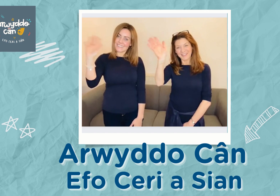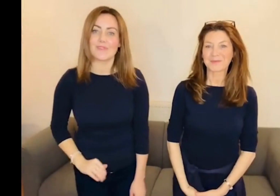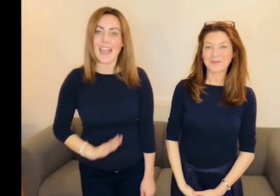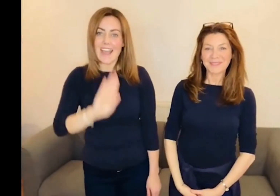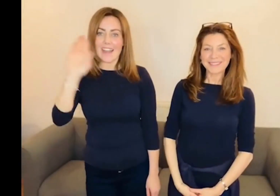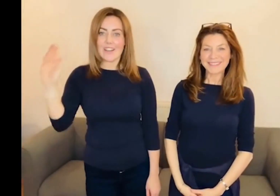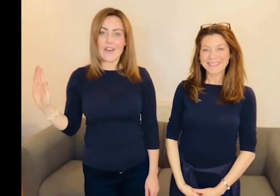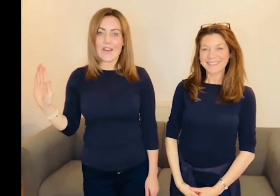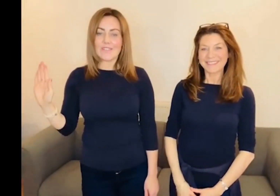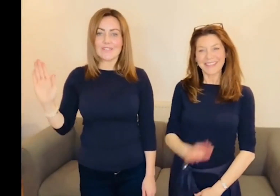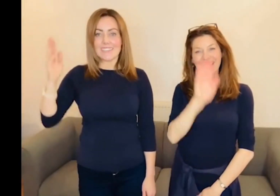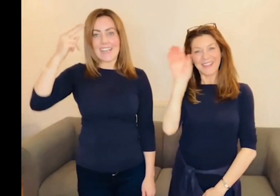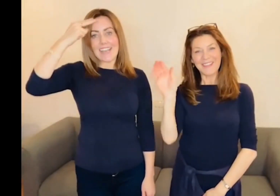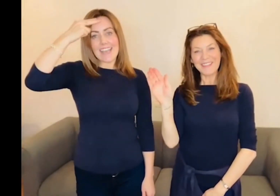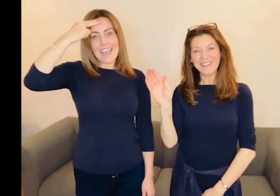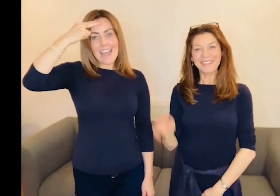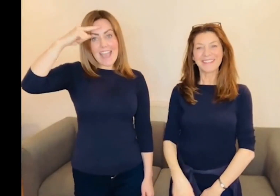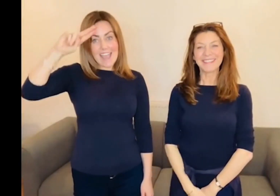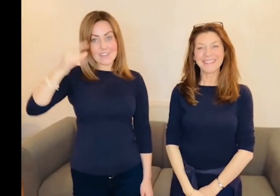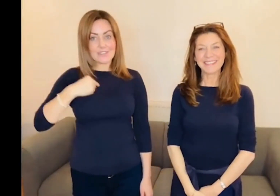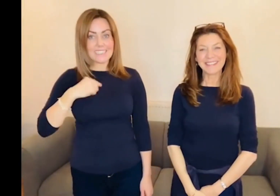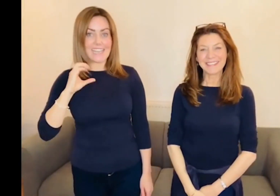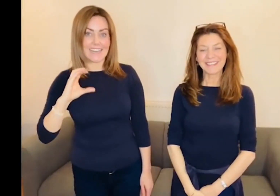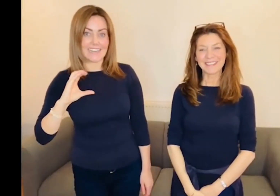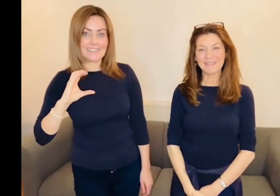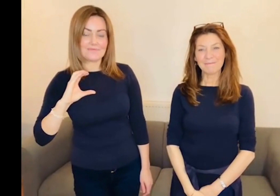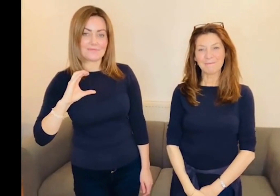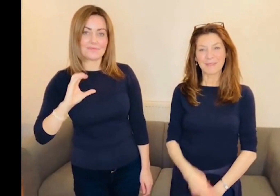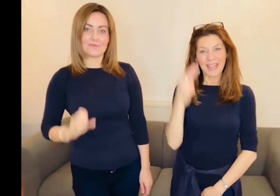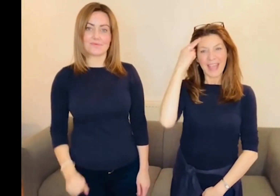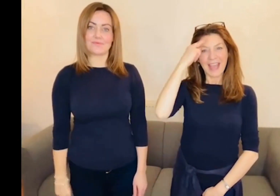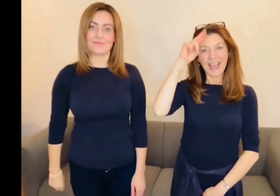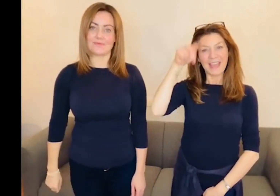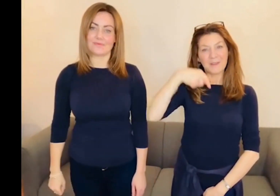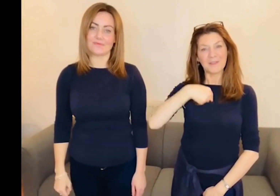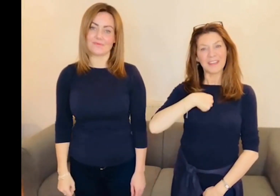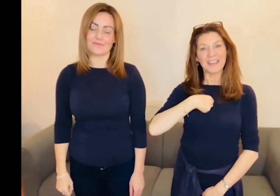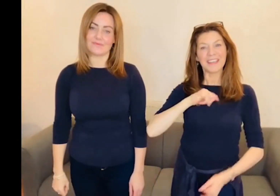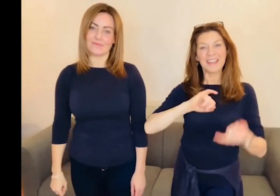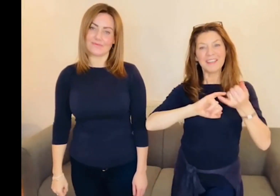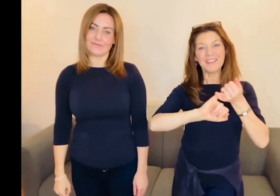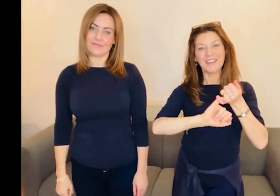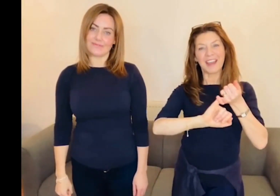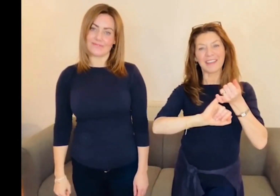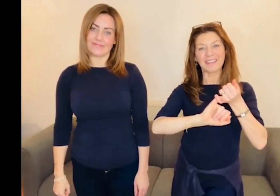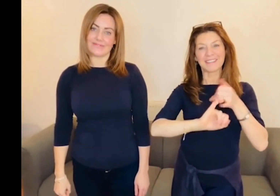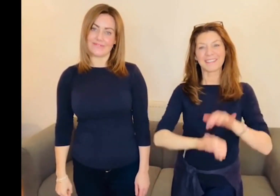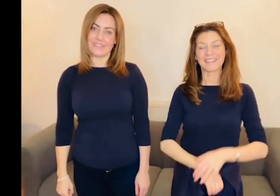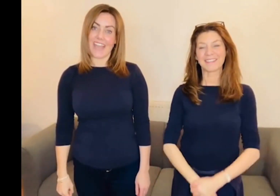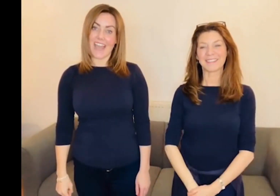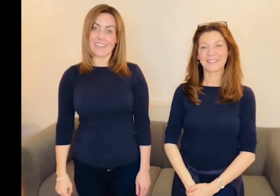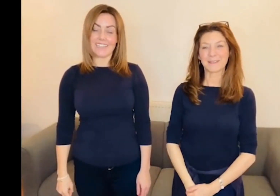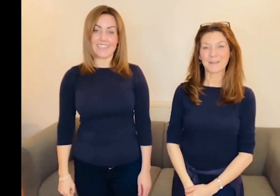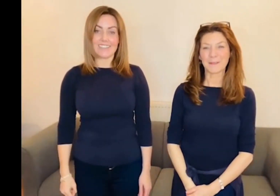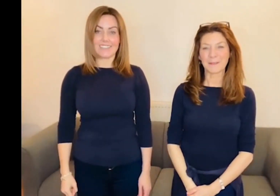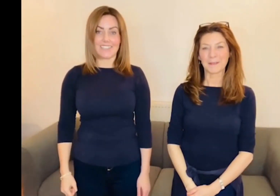Helo! Helo! Enw fi di Ceri. A enw fi ydi Siam. A mi ydi